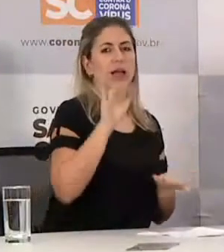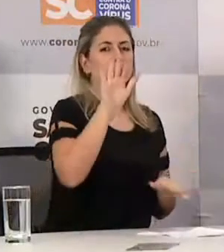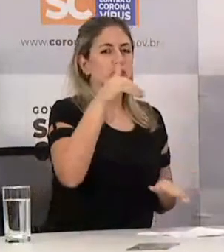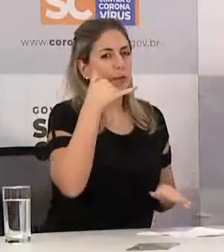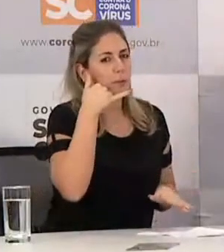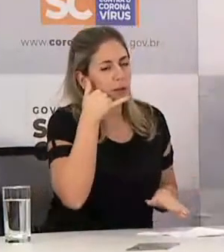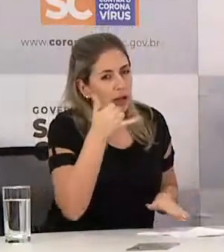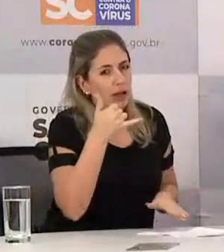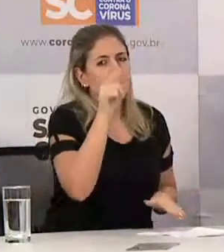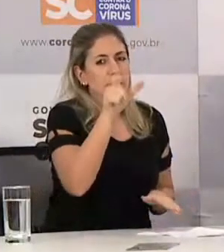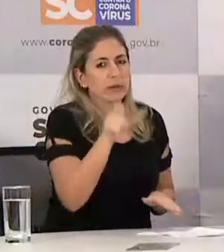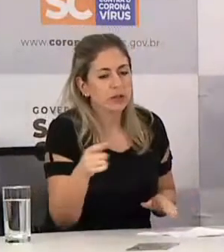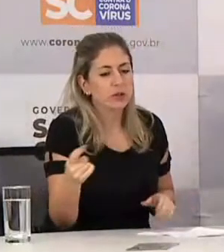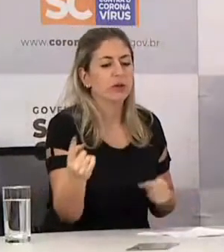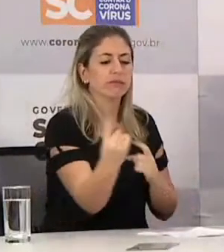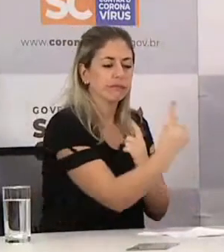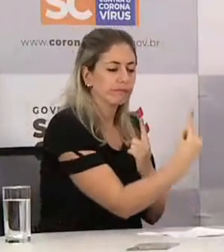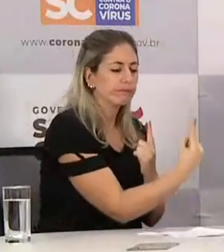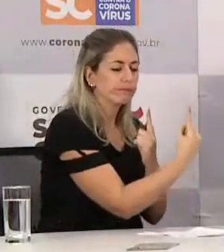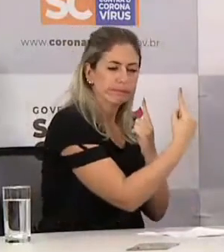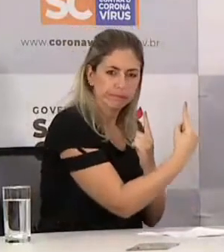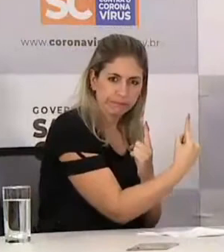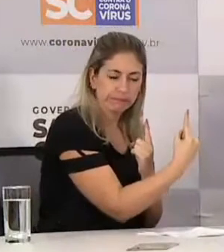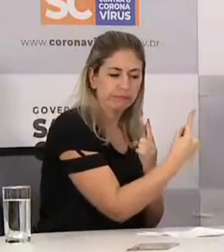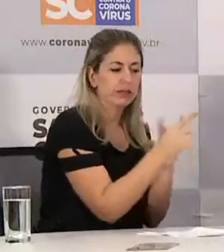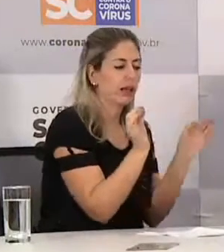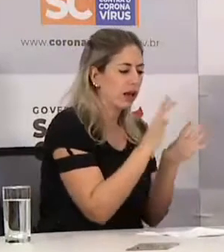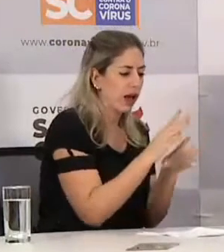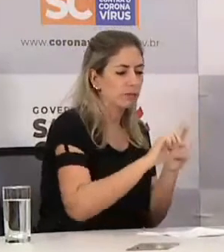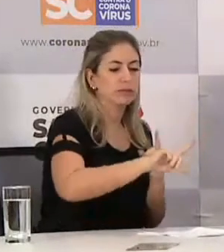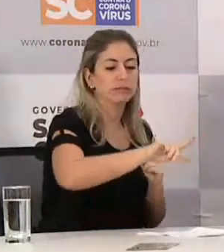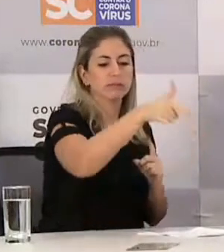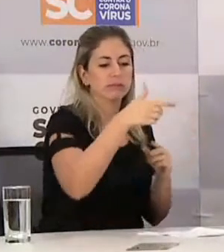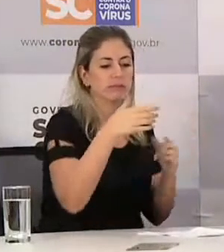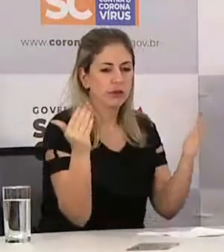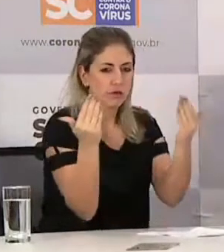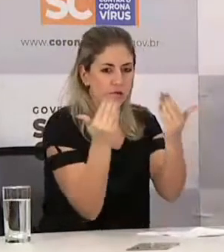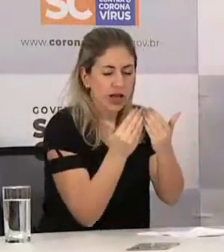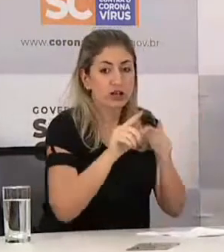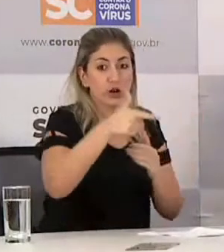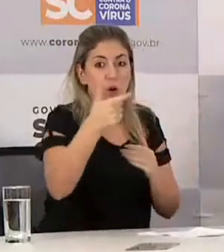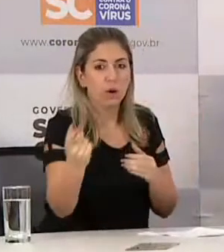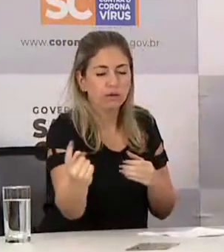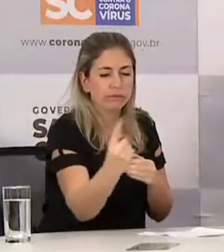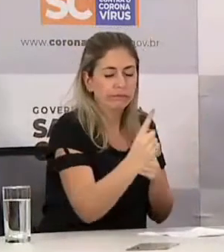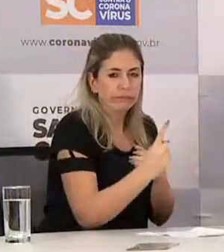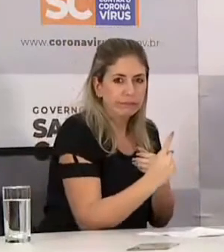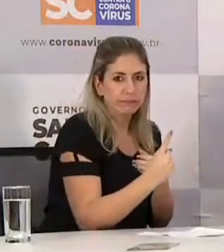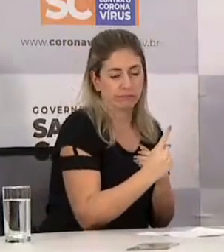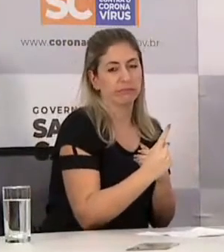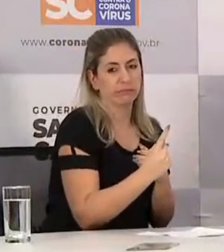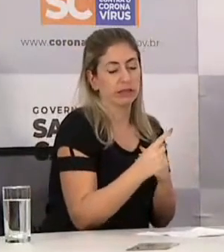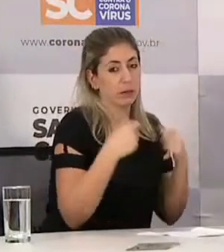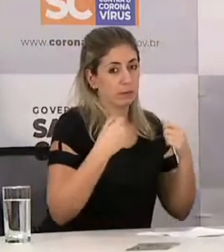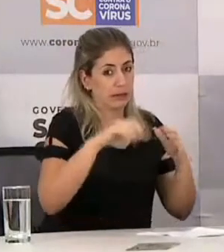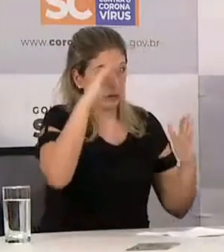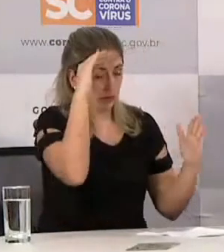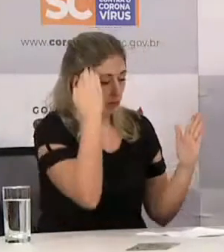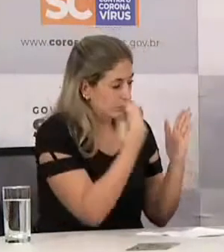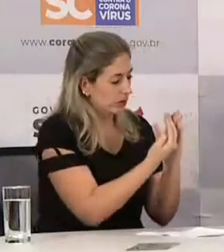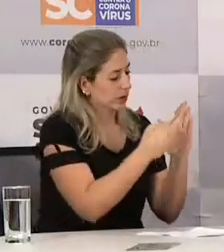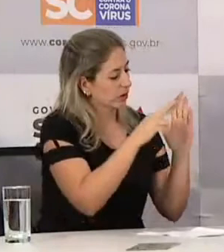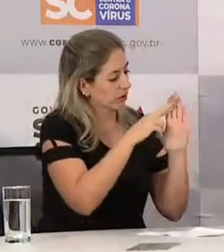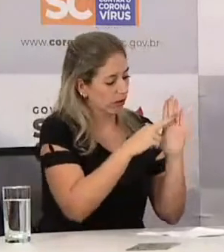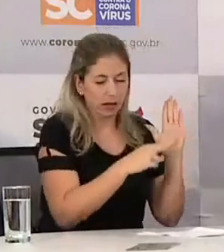desenhadas, descritas nessa portaria do Centro de Operações em Emergências de Saúde, respeitando,